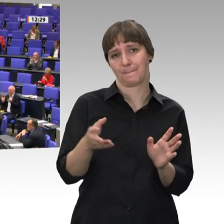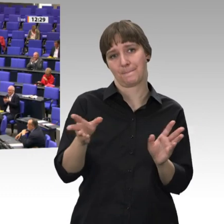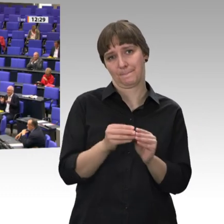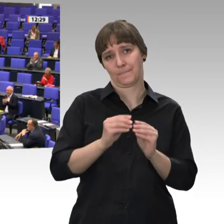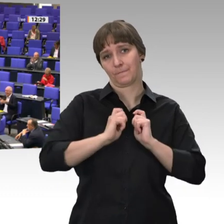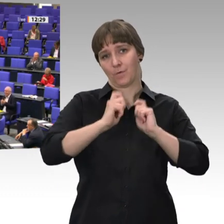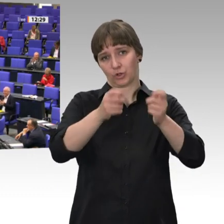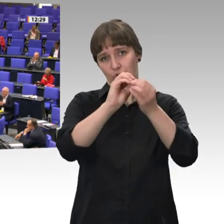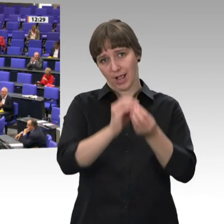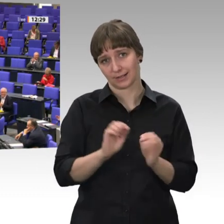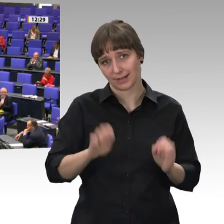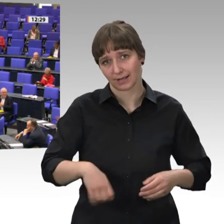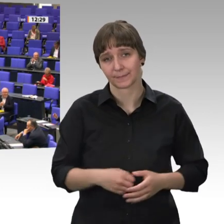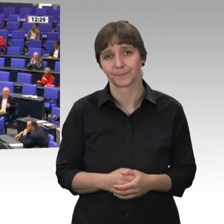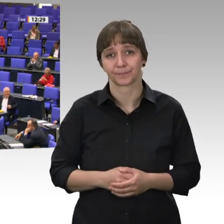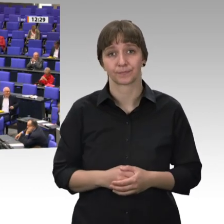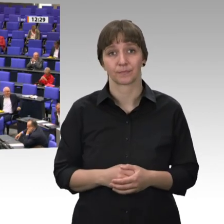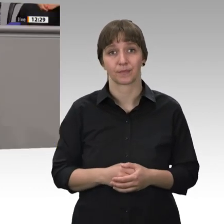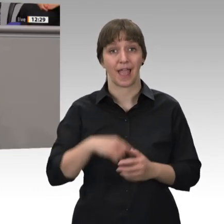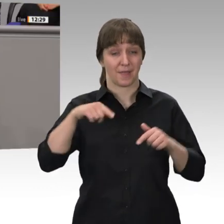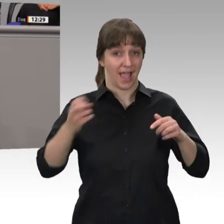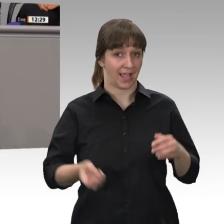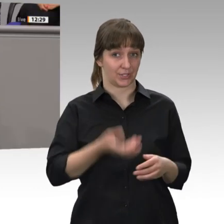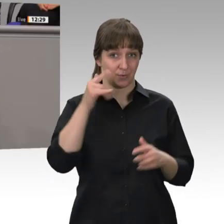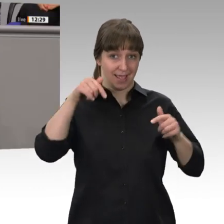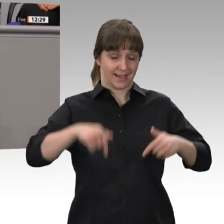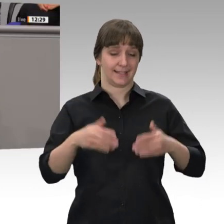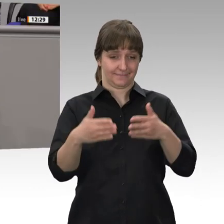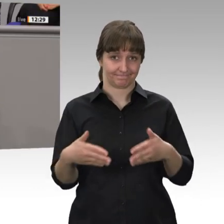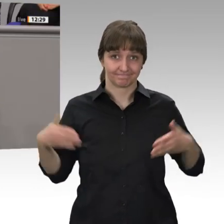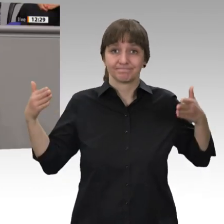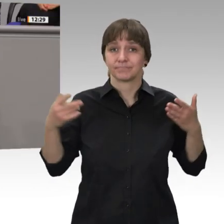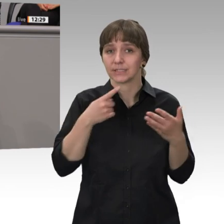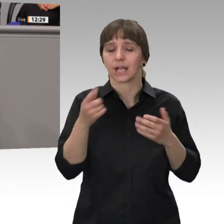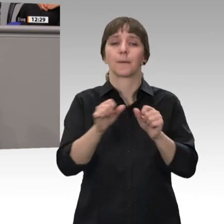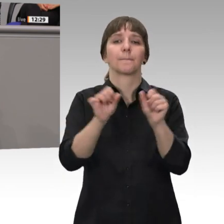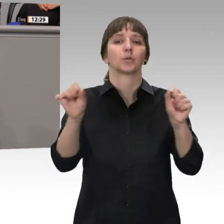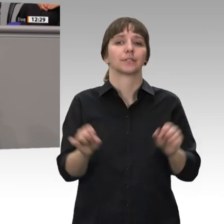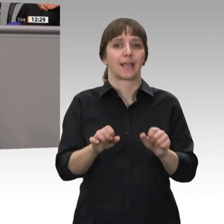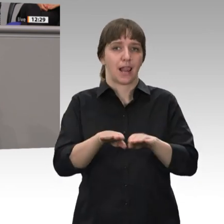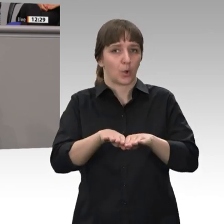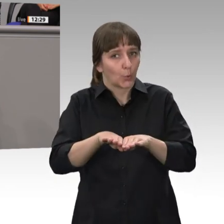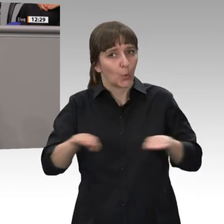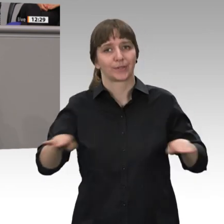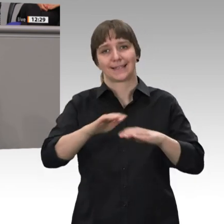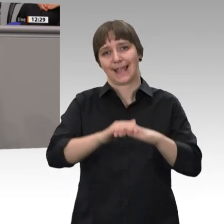Die aktuelle Mehrheit in diesem Haus hat sich für das Modell der Grundrente entschieden, die jetzt auf dem Tisch liegt. Sie ist